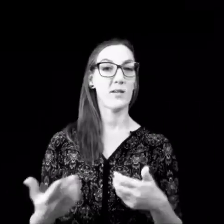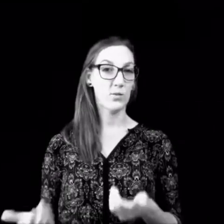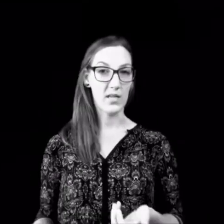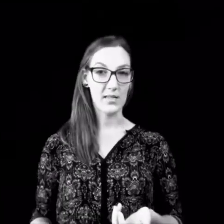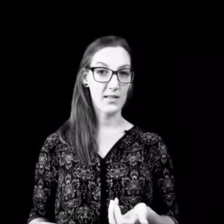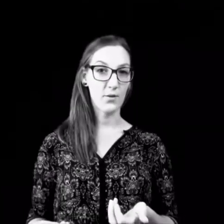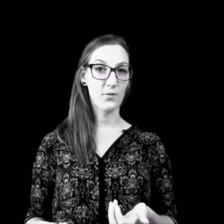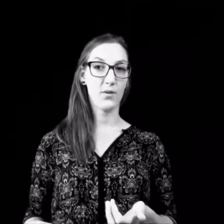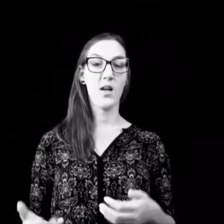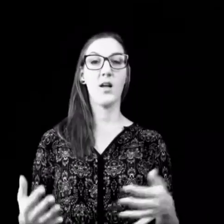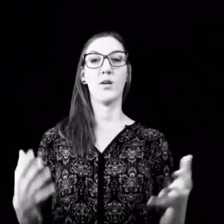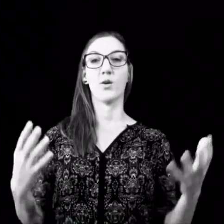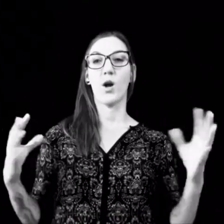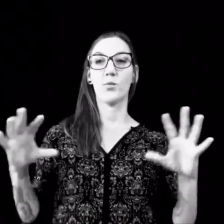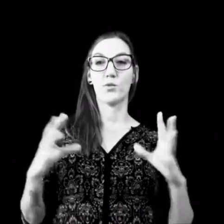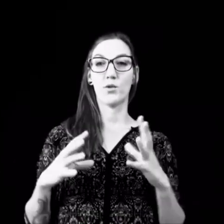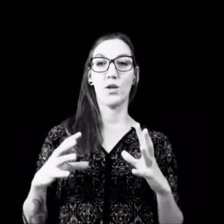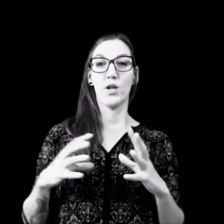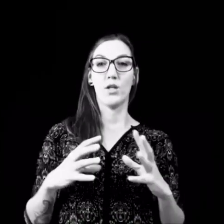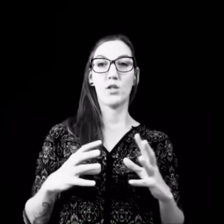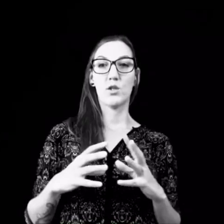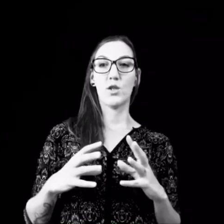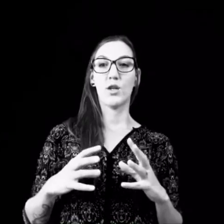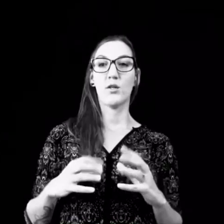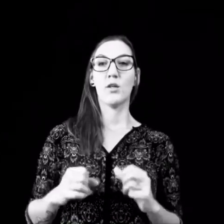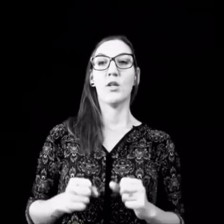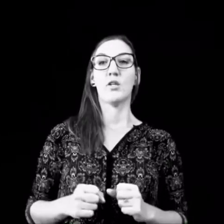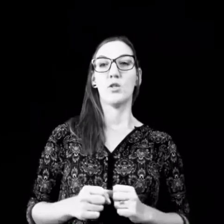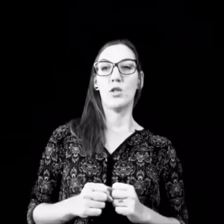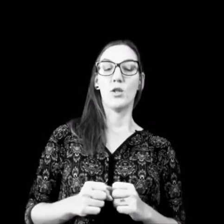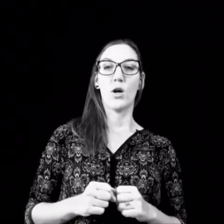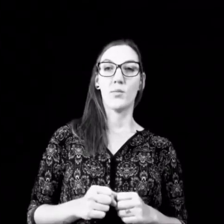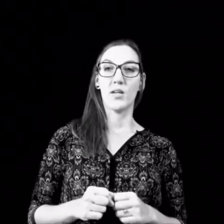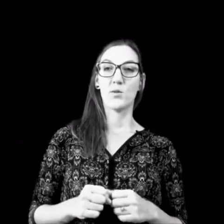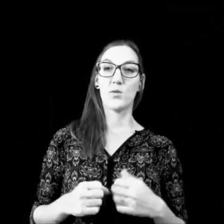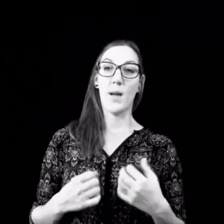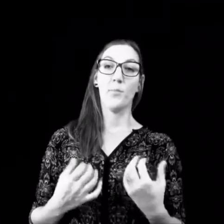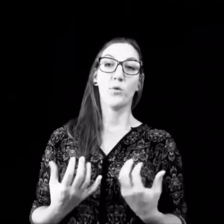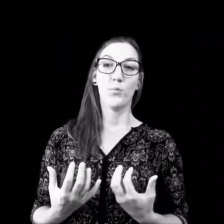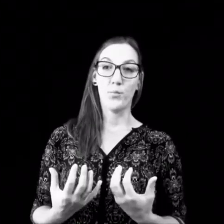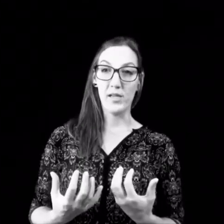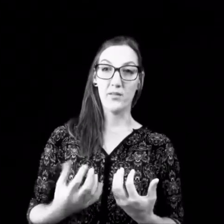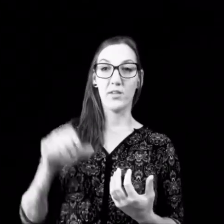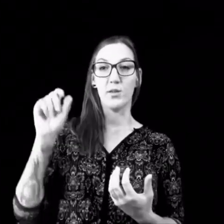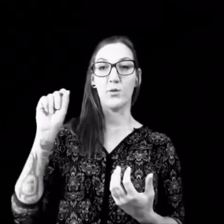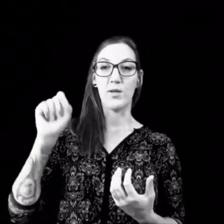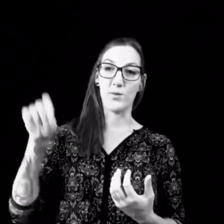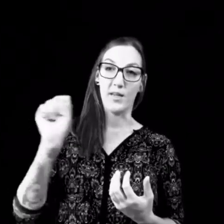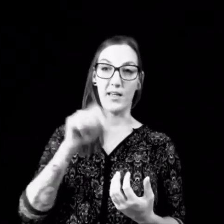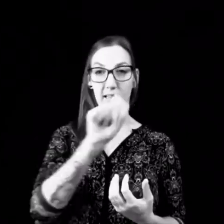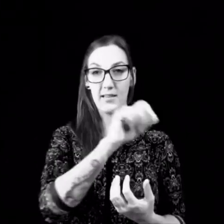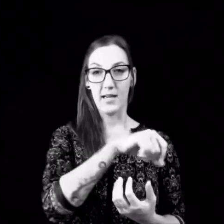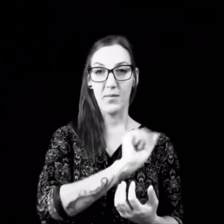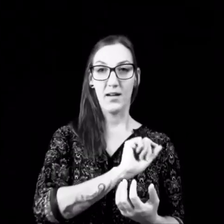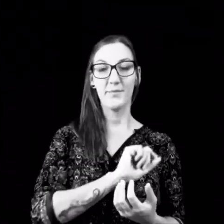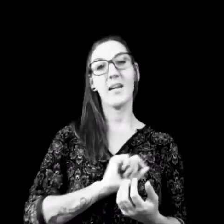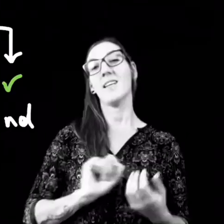Sozialisierung. Und diese Dinge, die kommen dann zusammen und bilden, wenn ich über so ein Häkchen dran machen kann,